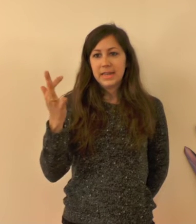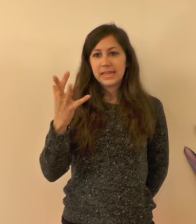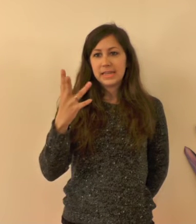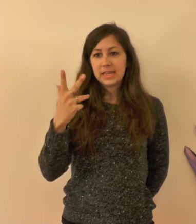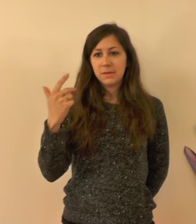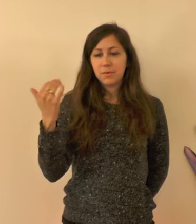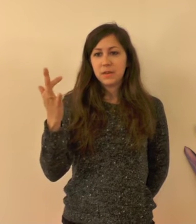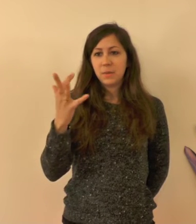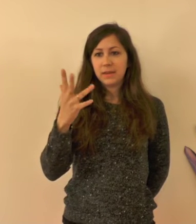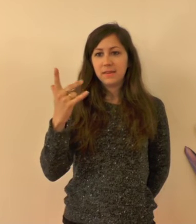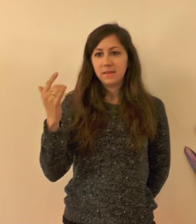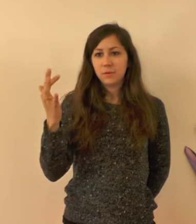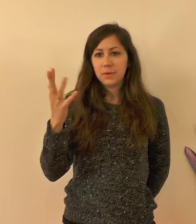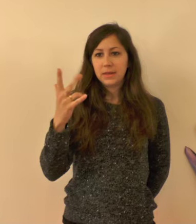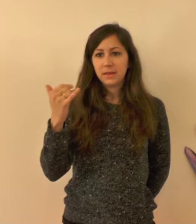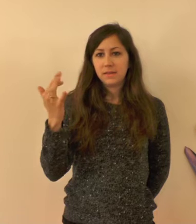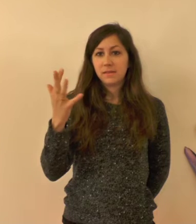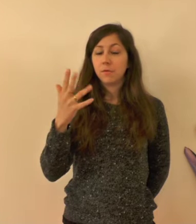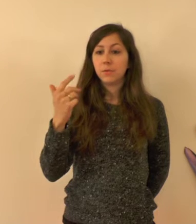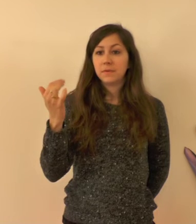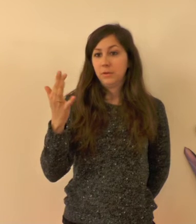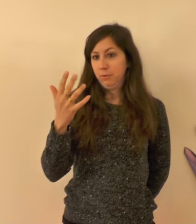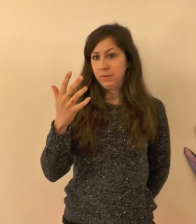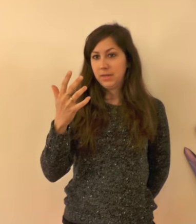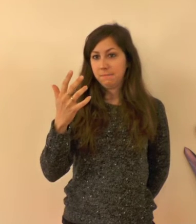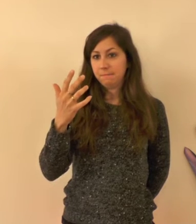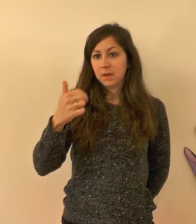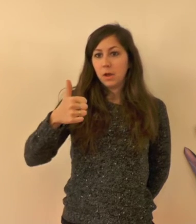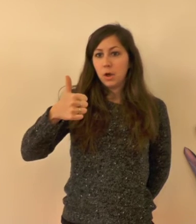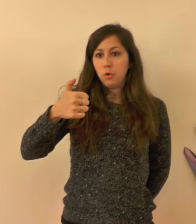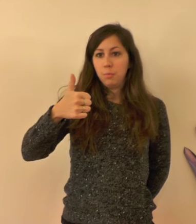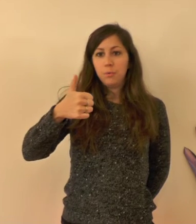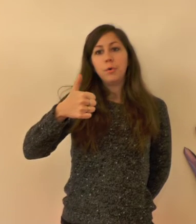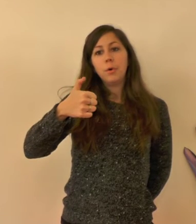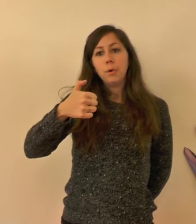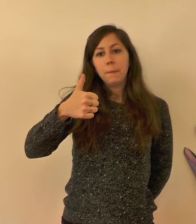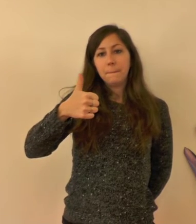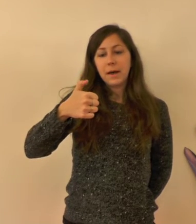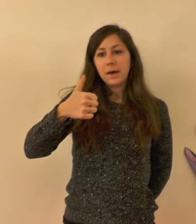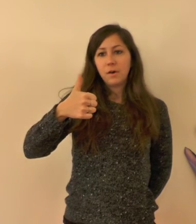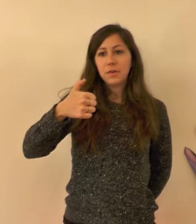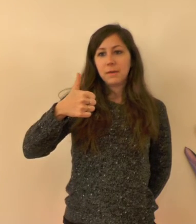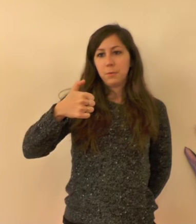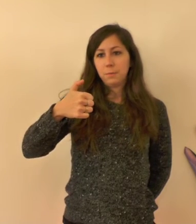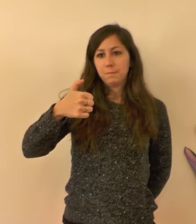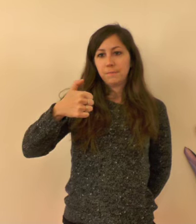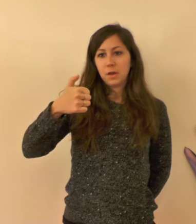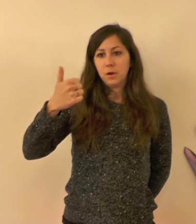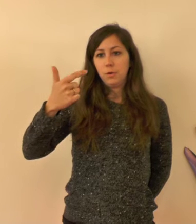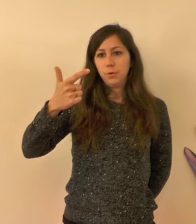Cinq petits doigts qui s'ennuient s'en vont cette nuit. Le plus gros part en camion. Le